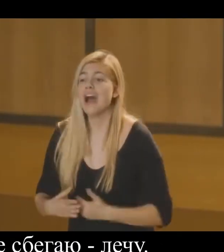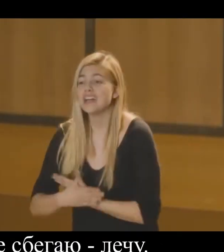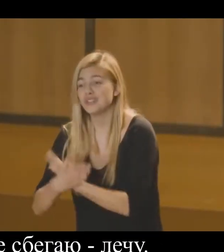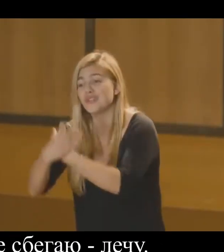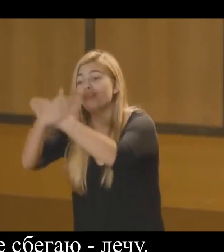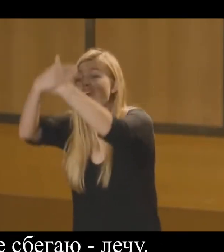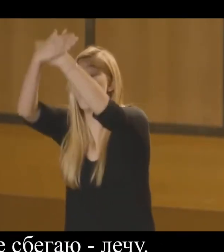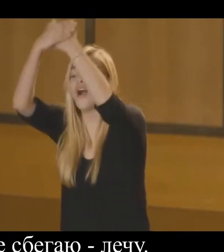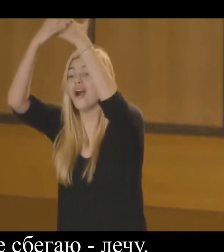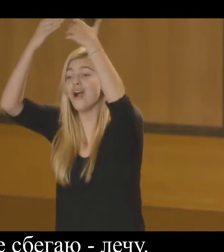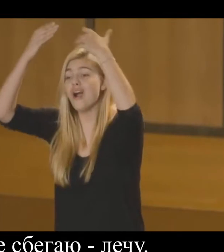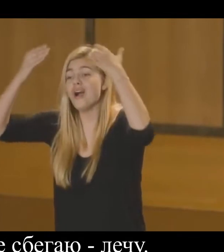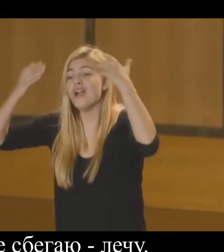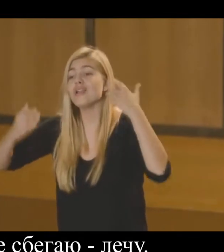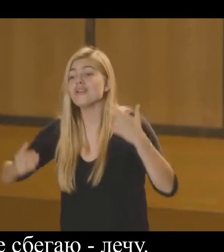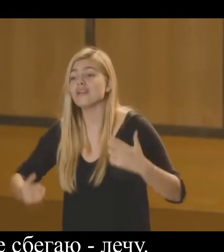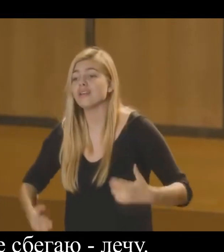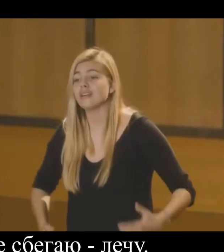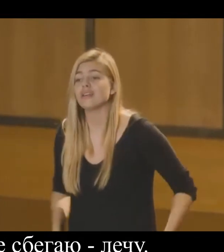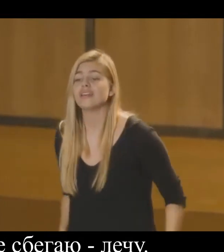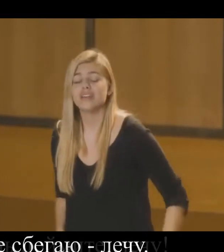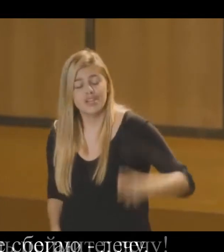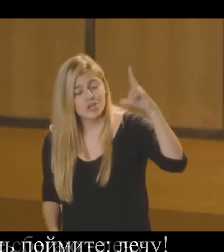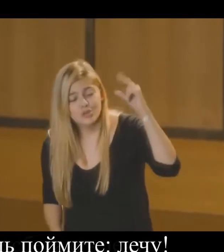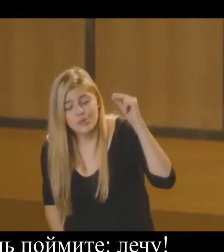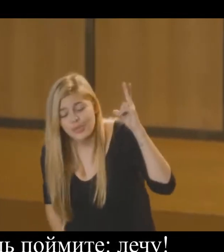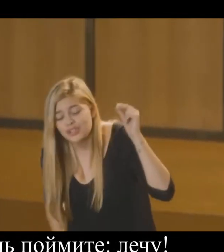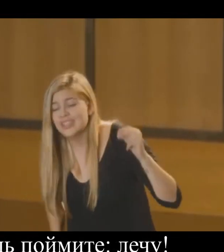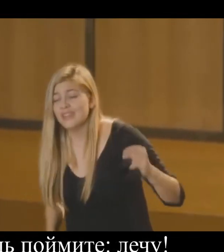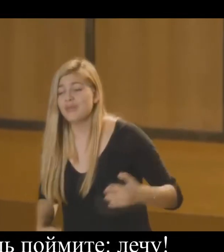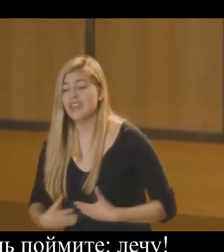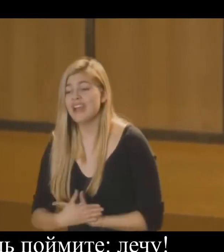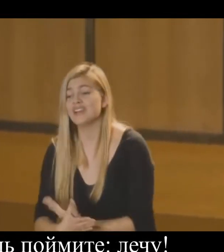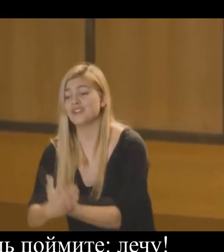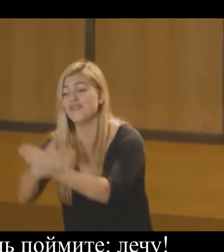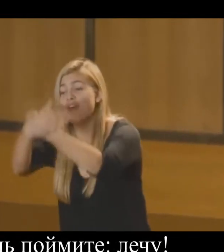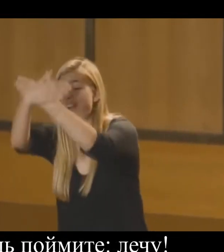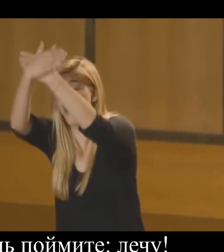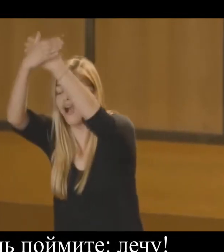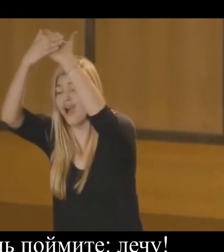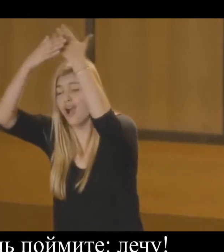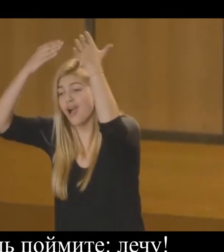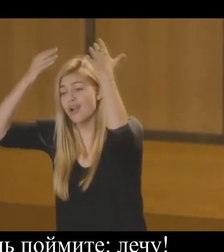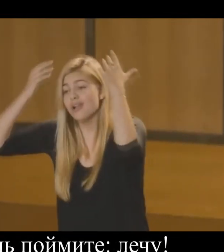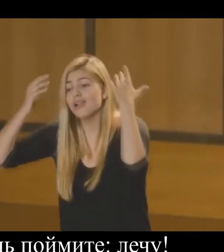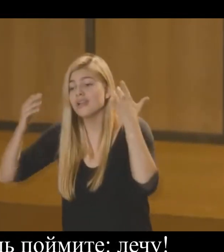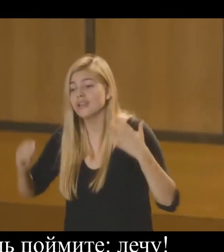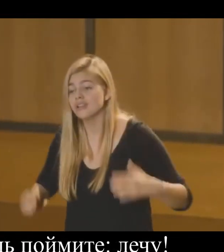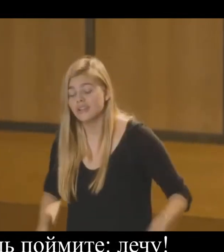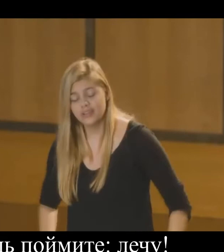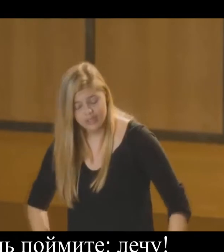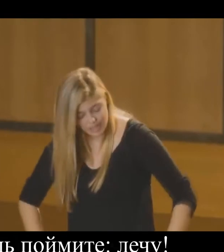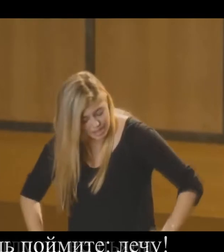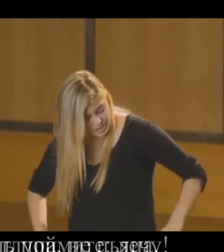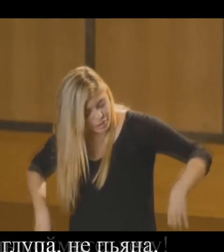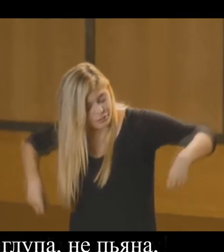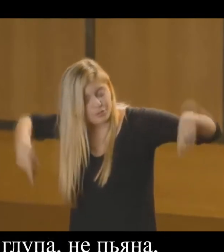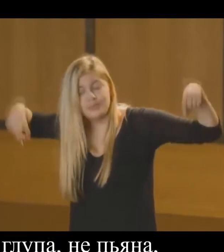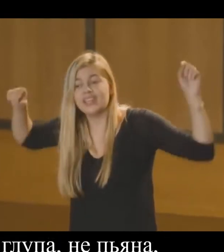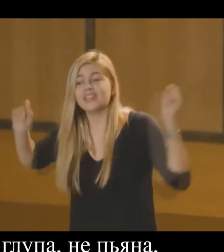Лечу Лишь поймите Лечу Ни глупа,